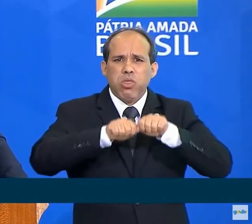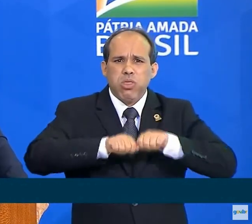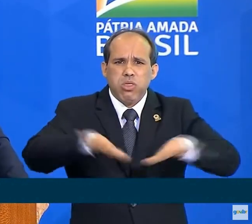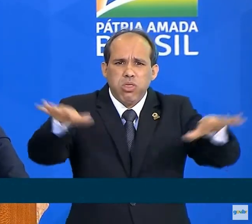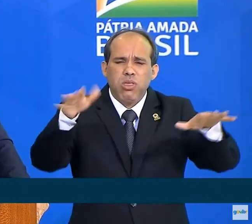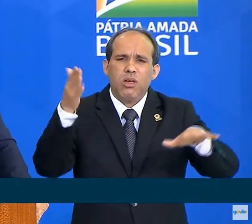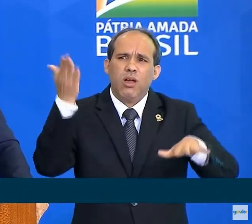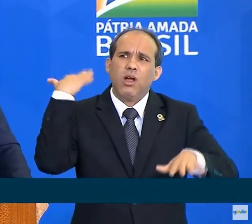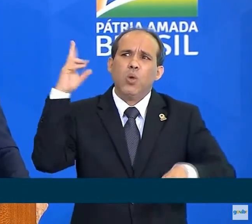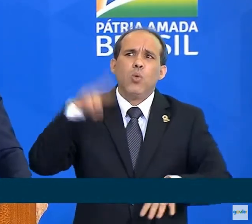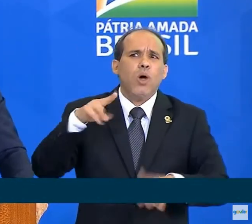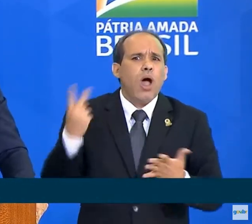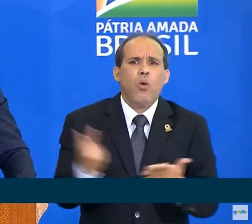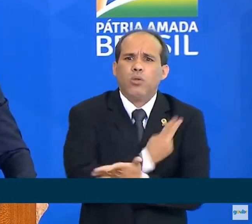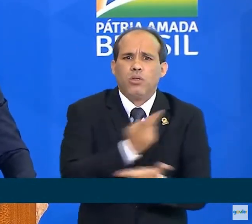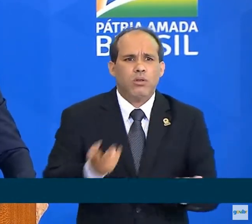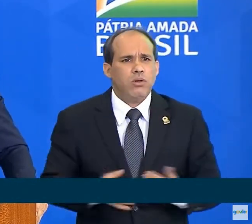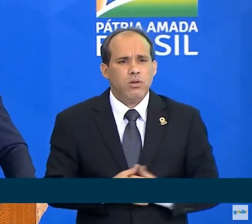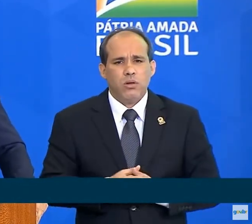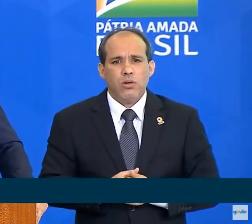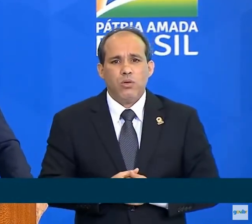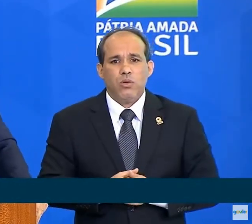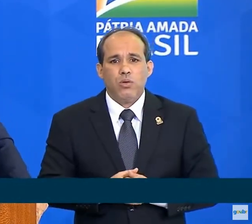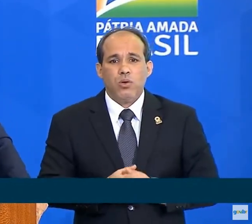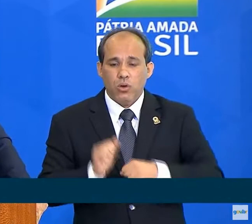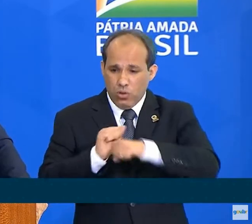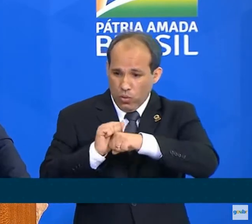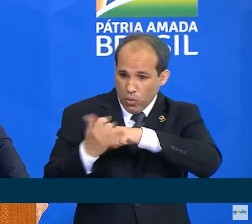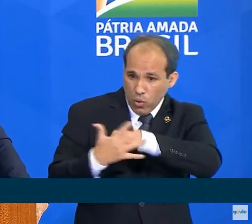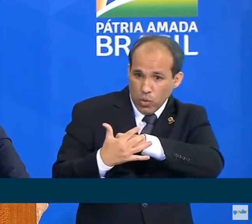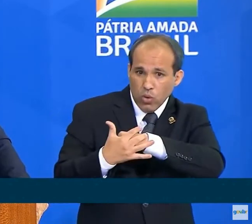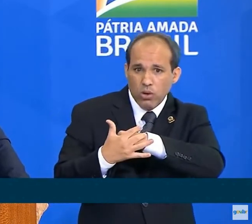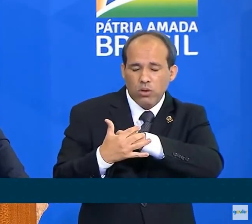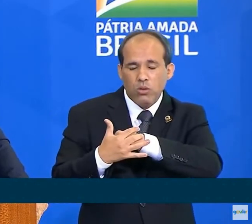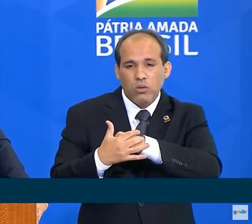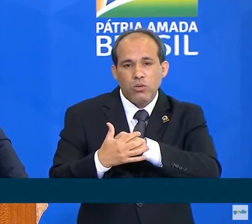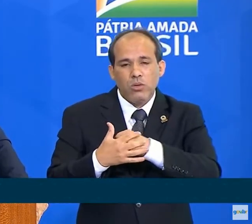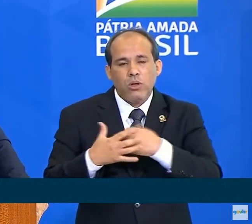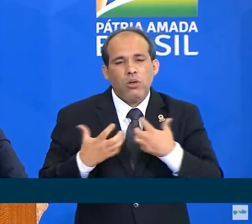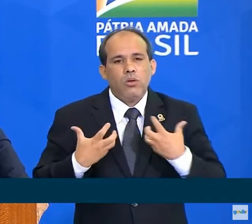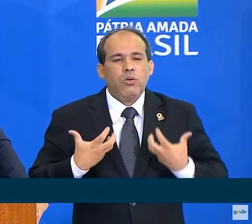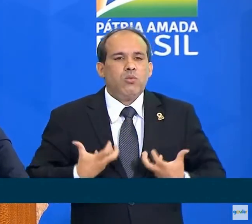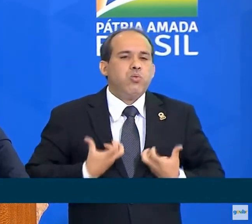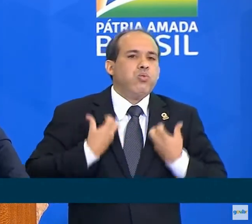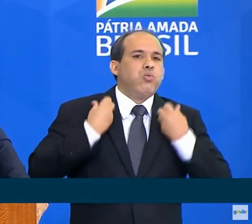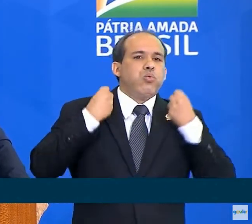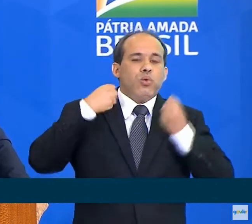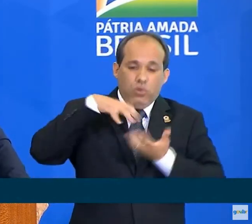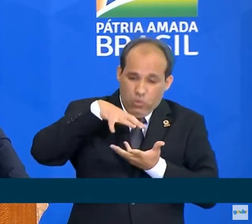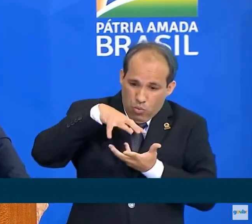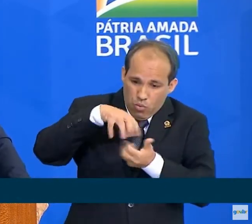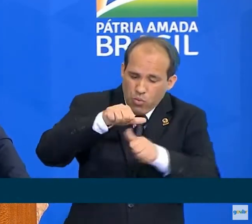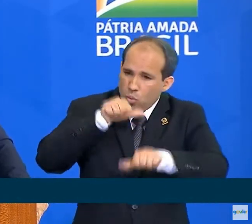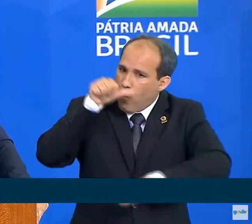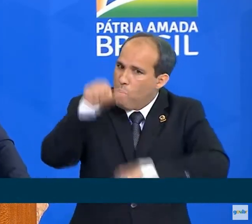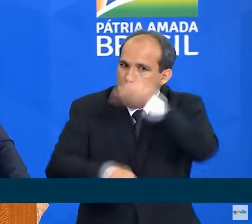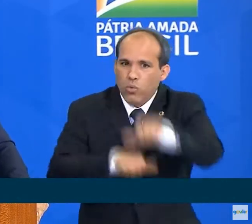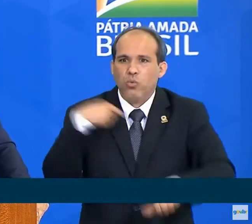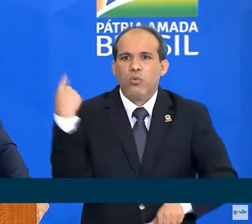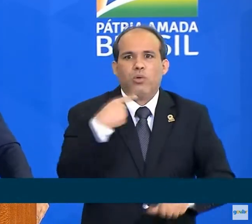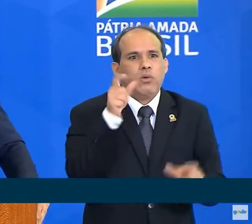precedentes. O novo coronavírus surpreendeu o mundo e transformou as nossas vidas.